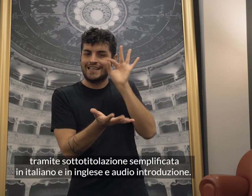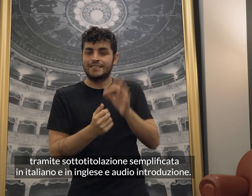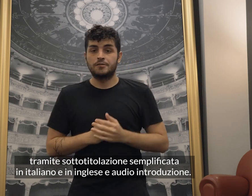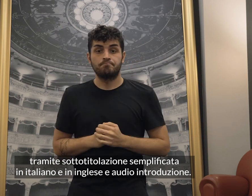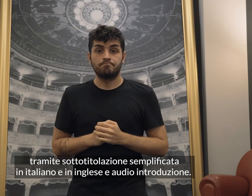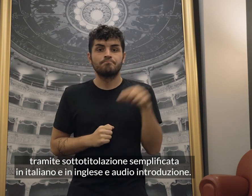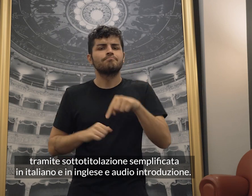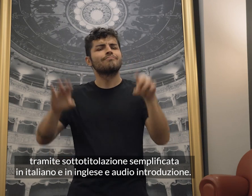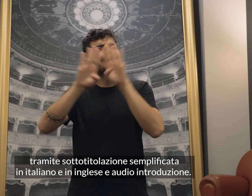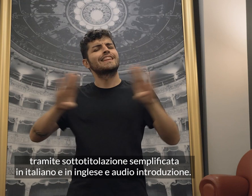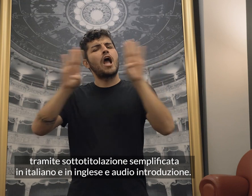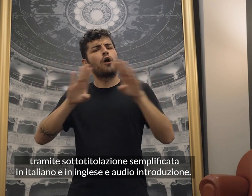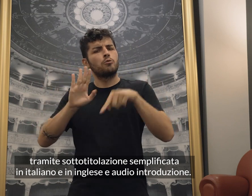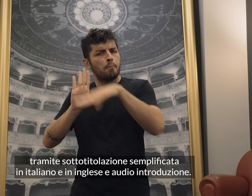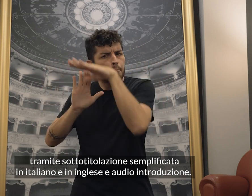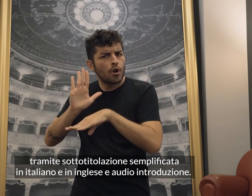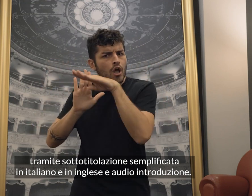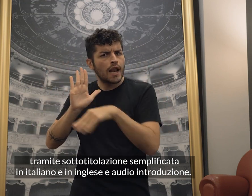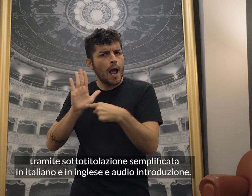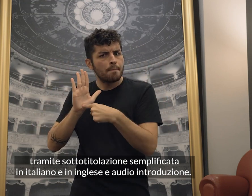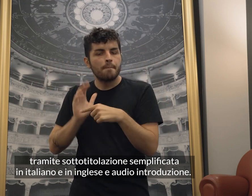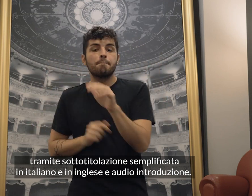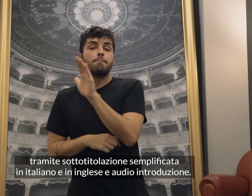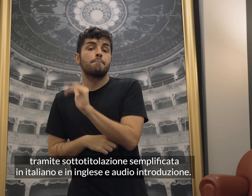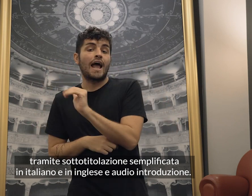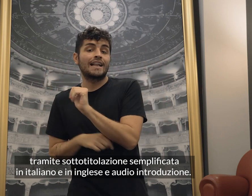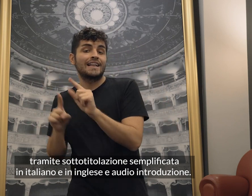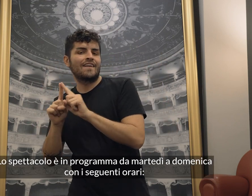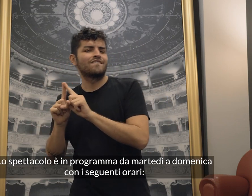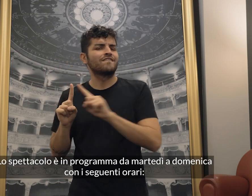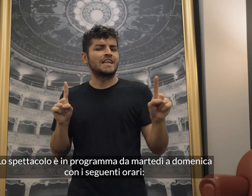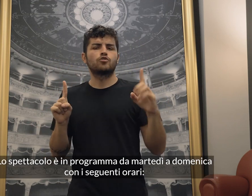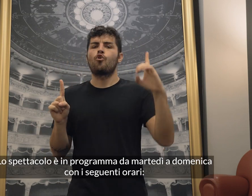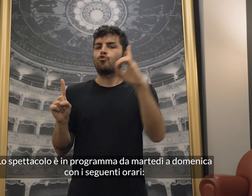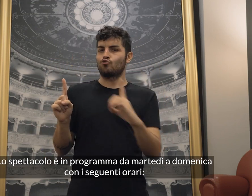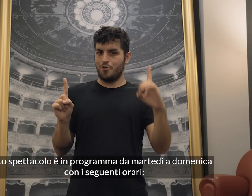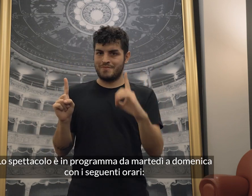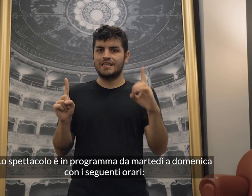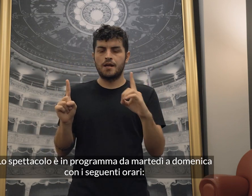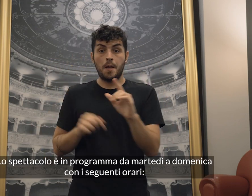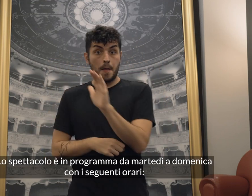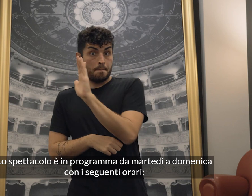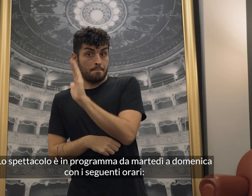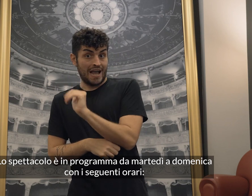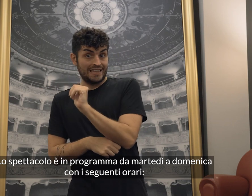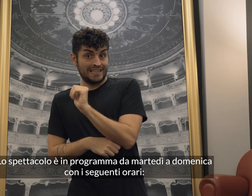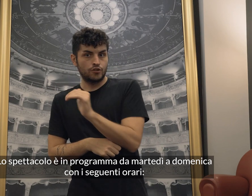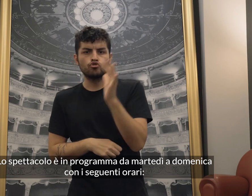e audio introduzione. Lo spettacolo è in programma da martedì a domenica